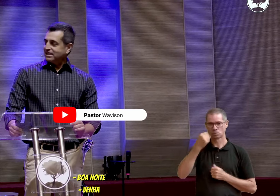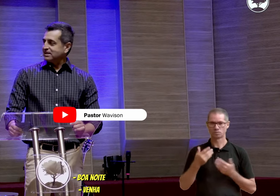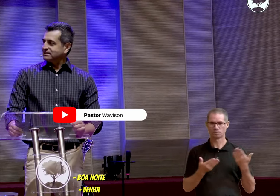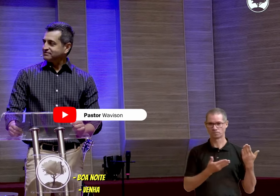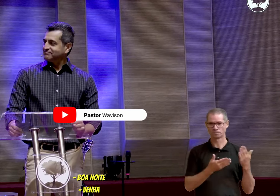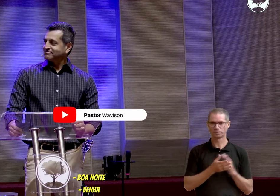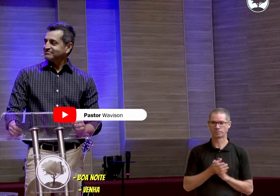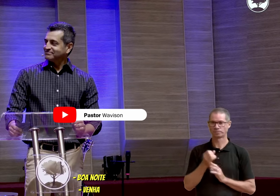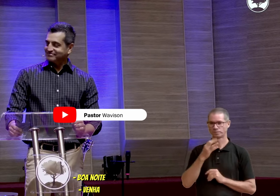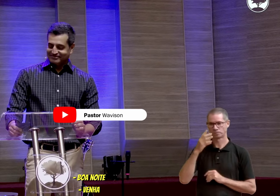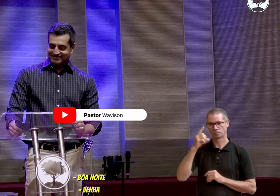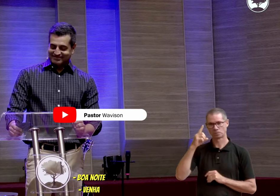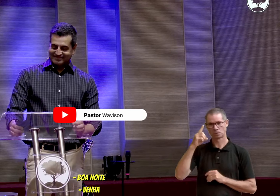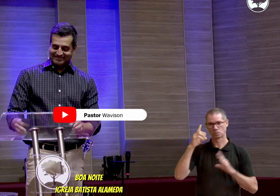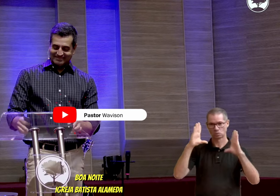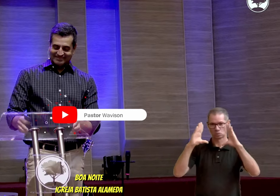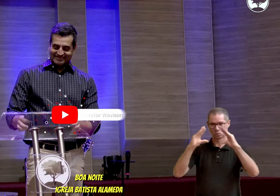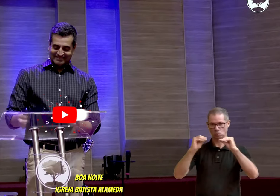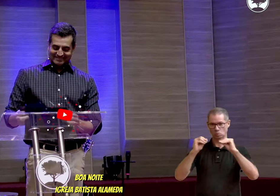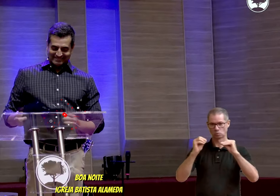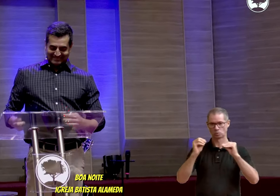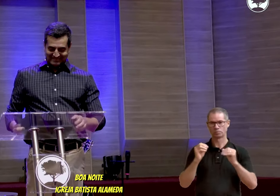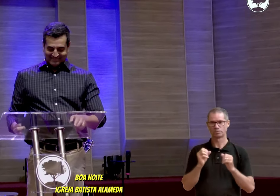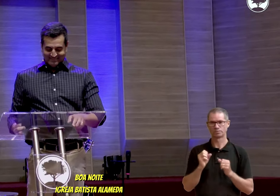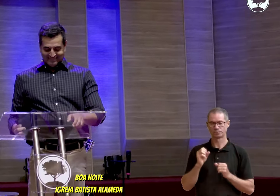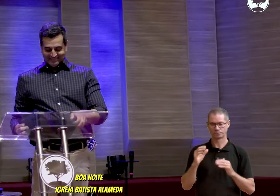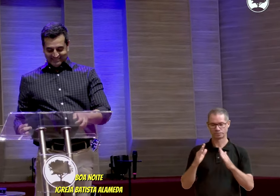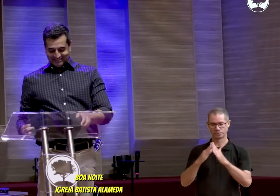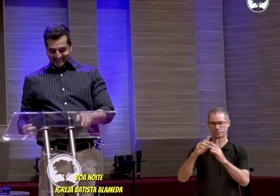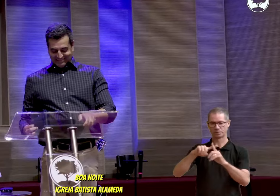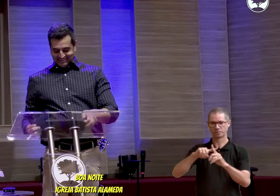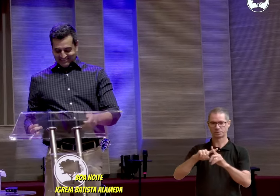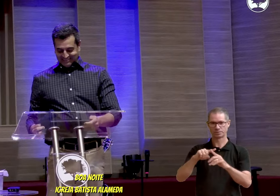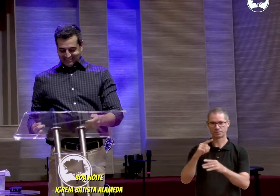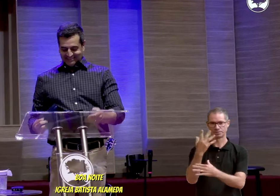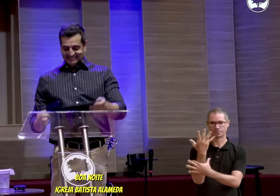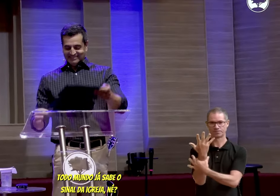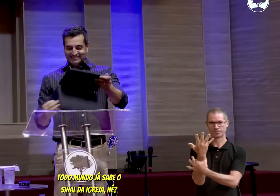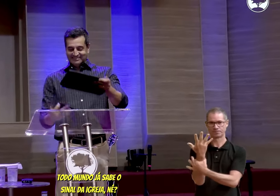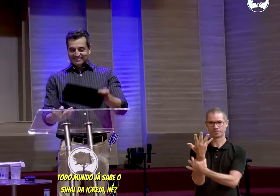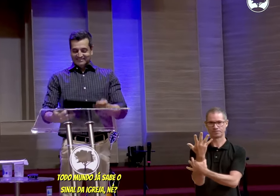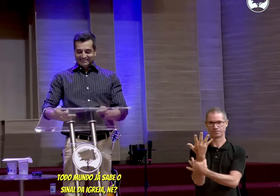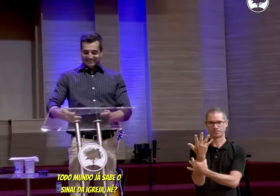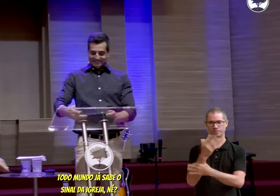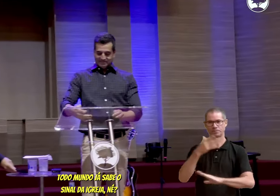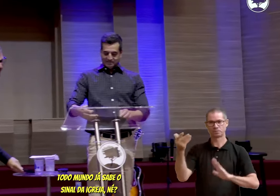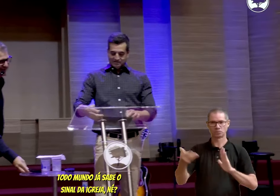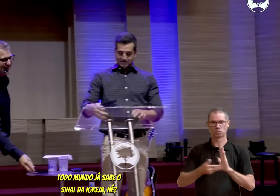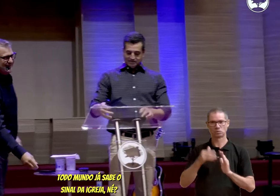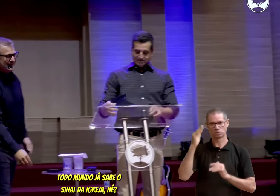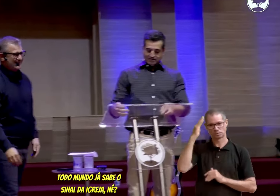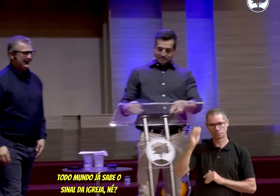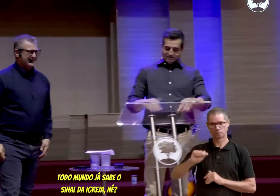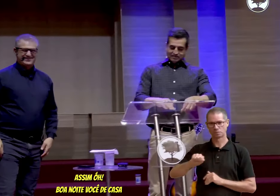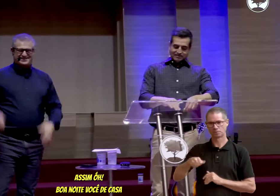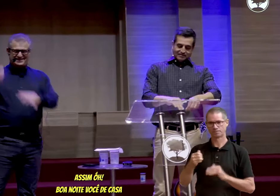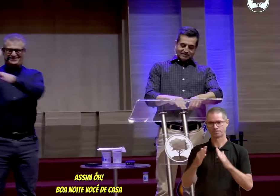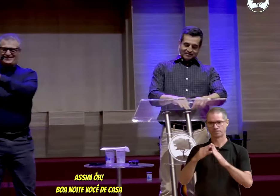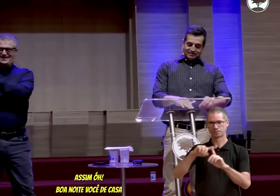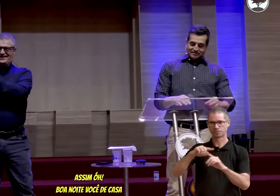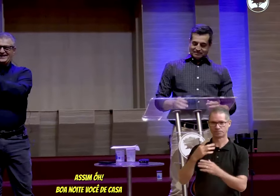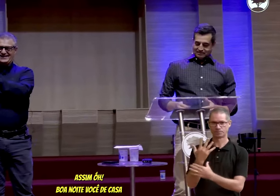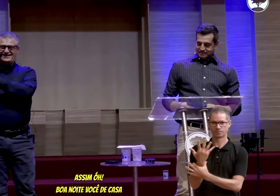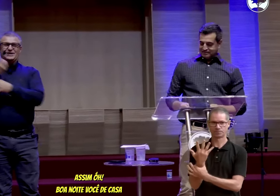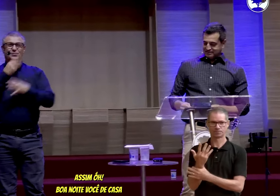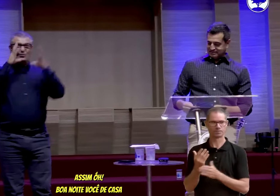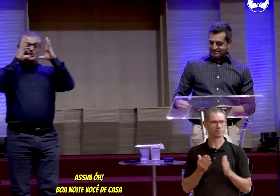boa noite, amém, boa noite Igreja Batista Alameda, todo mundo já sabe o sinal da igreja né, assim,